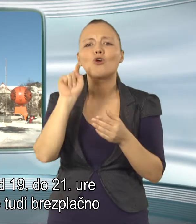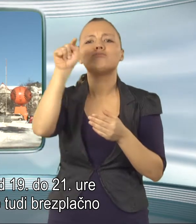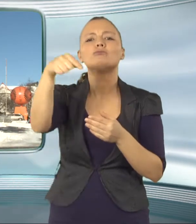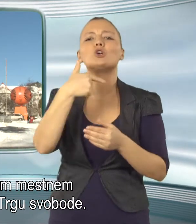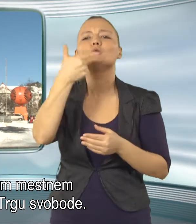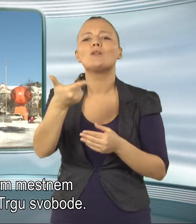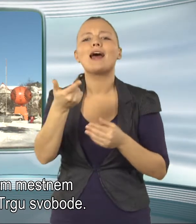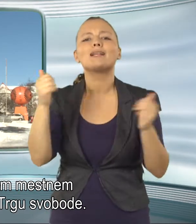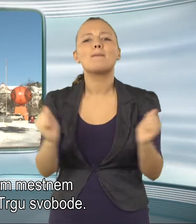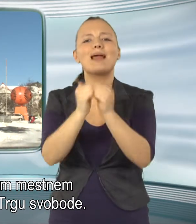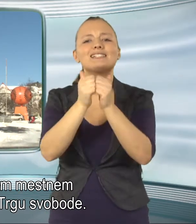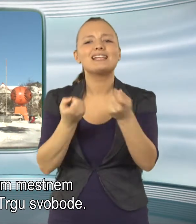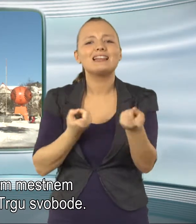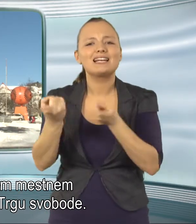drsališču na Trgu Svobode.